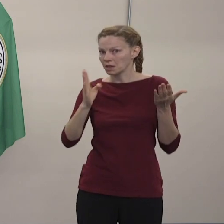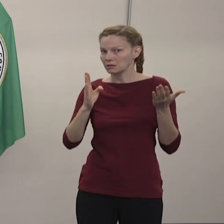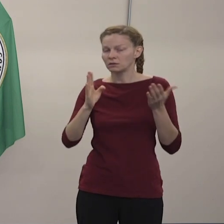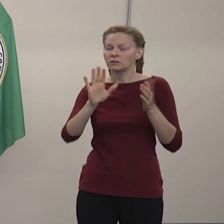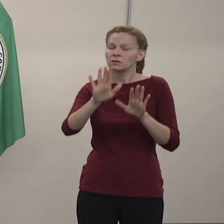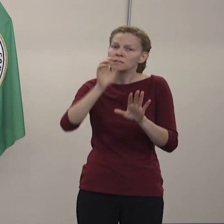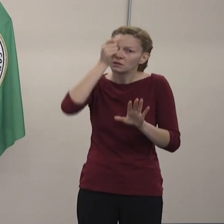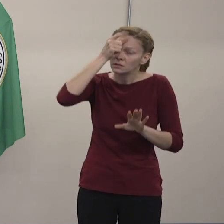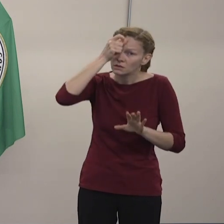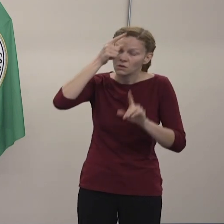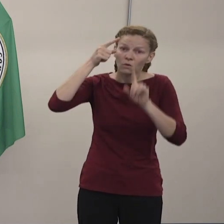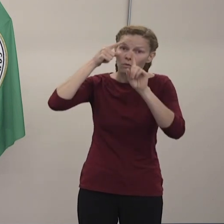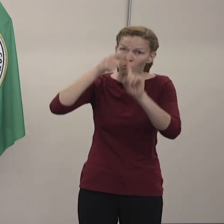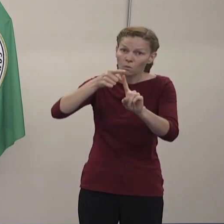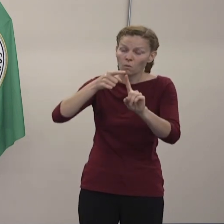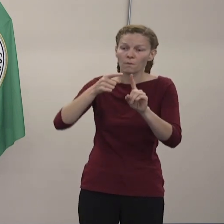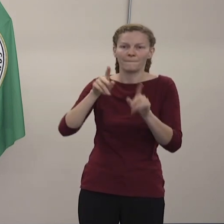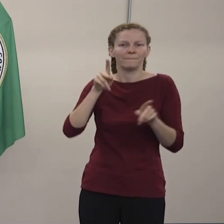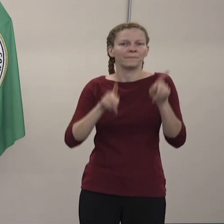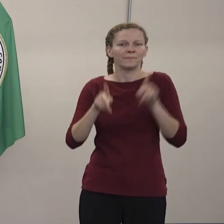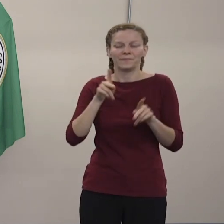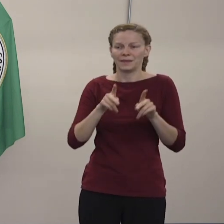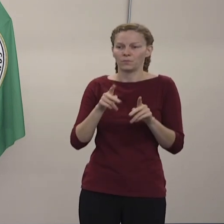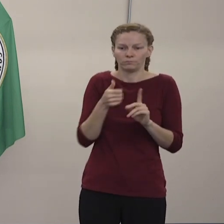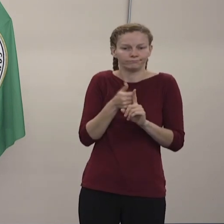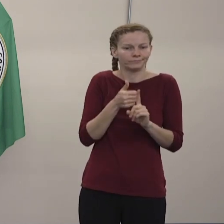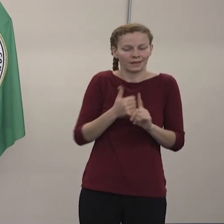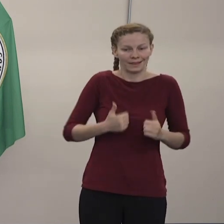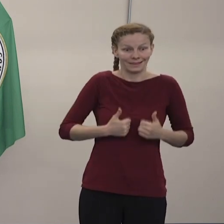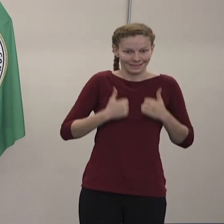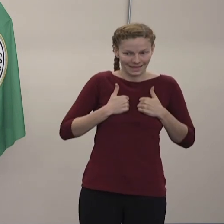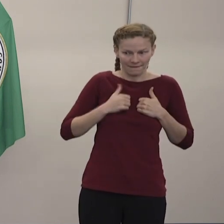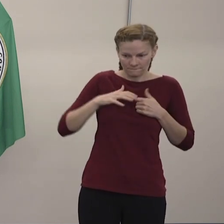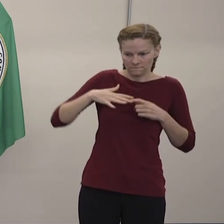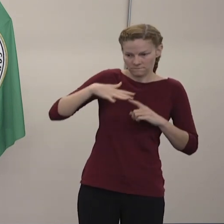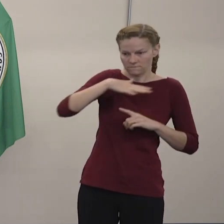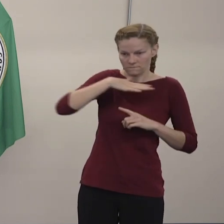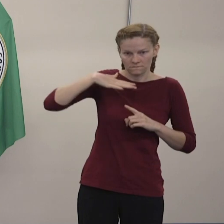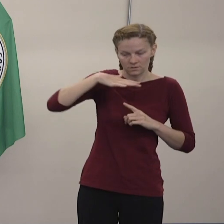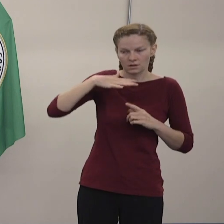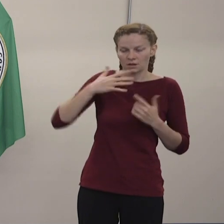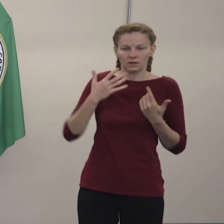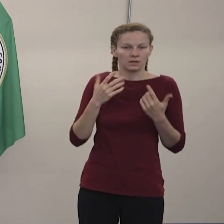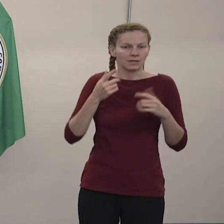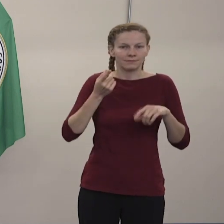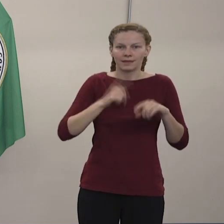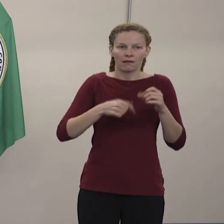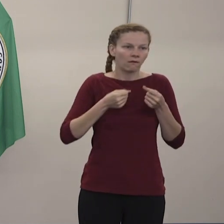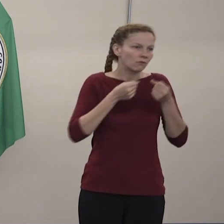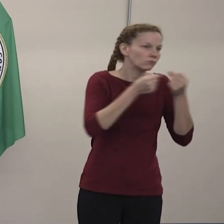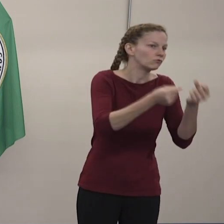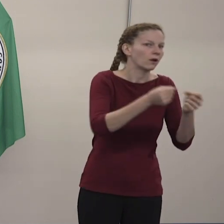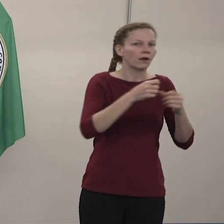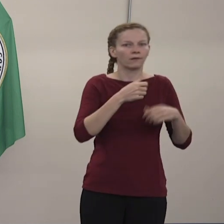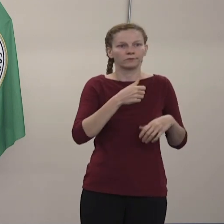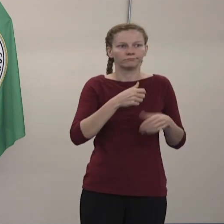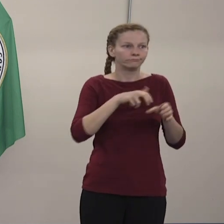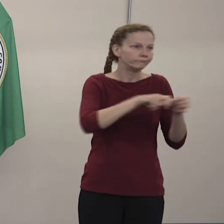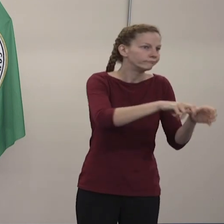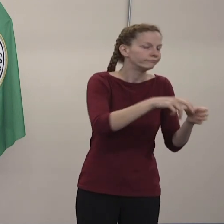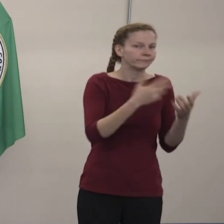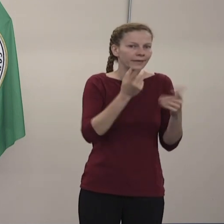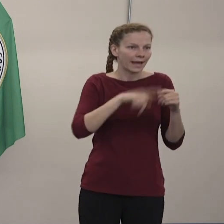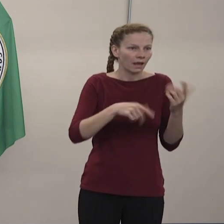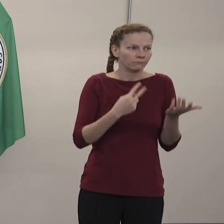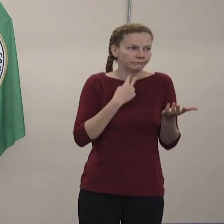es tan intencionado para la gente que vive en esas comunidades y que puedan andar a esos sitios de pruebas.